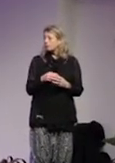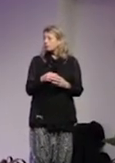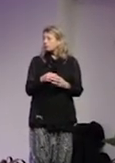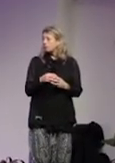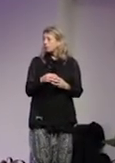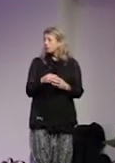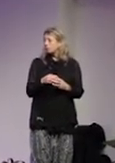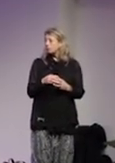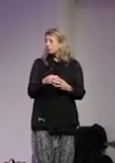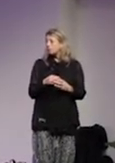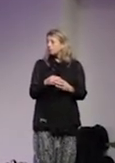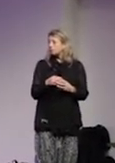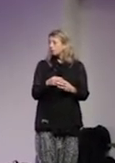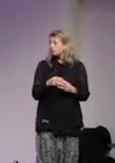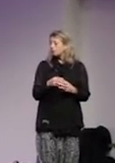varsågod Mattias